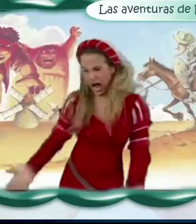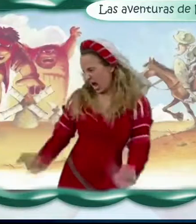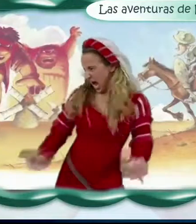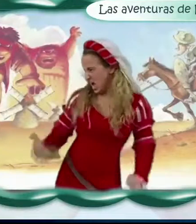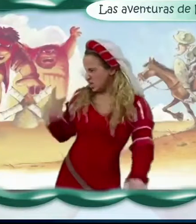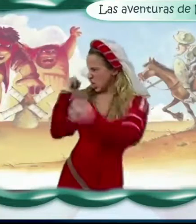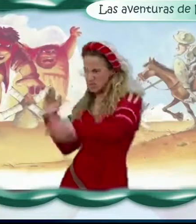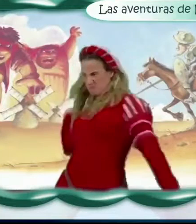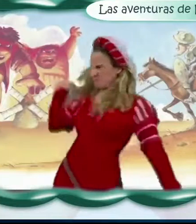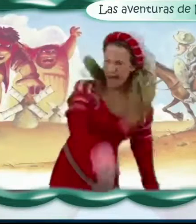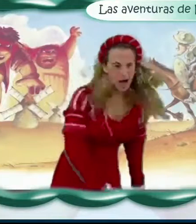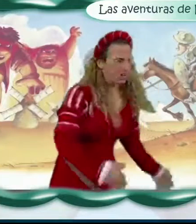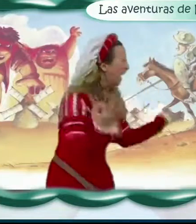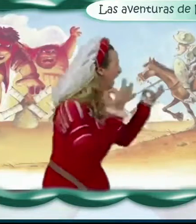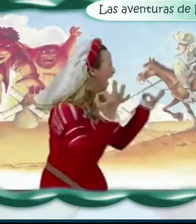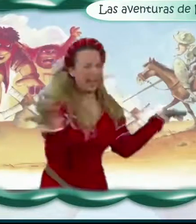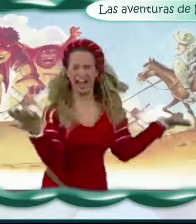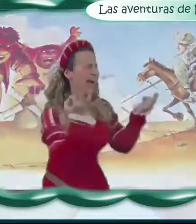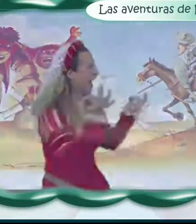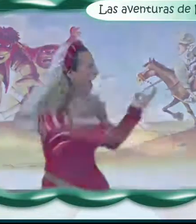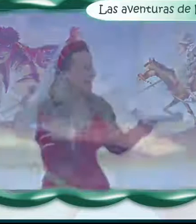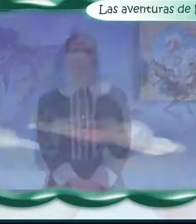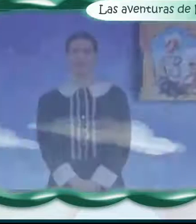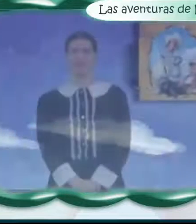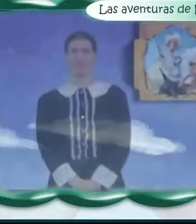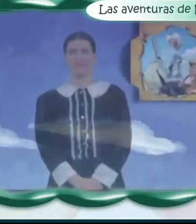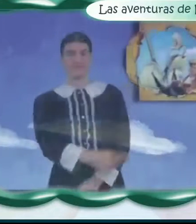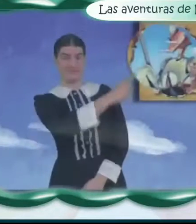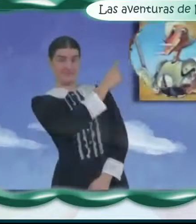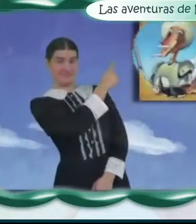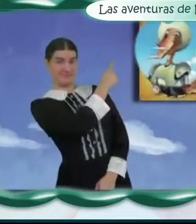¡Deprisa, Sancho, prepárate para la lucha! Pero, ¿qué ocurre, mi señor?